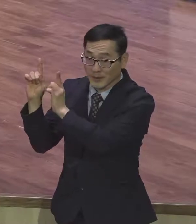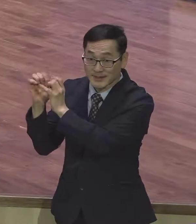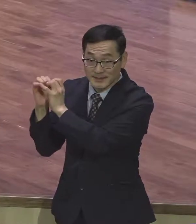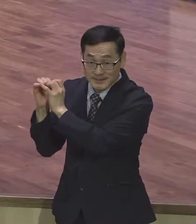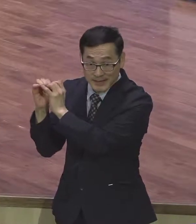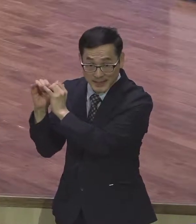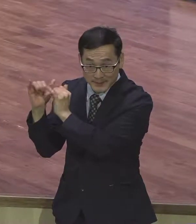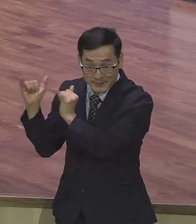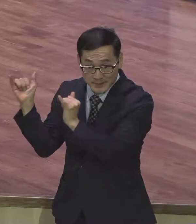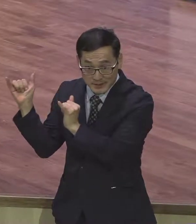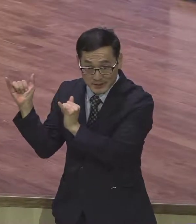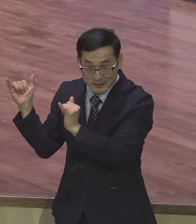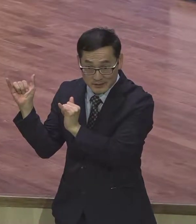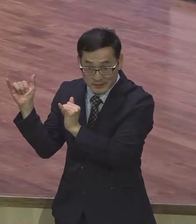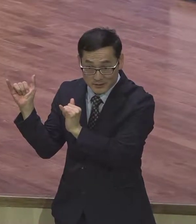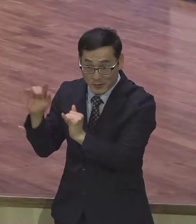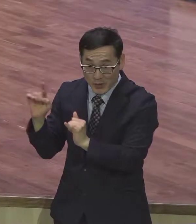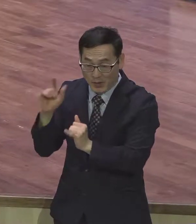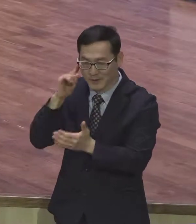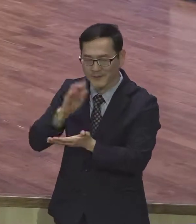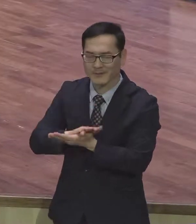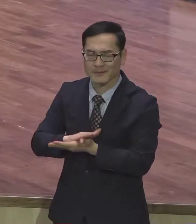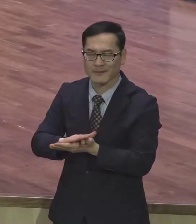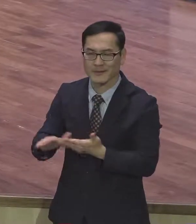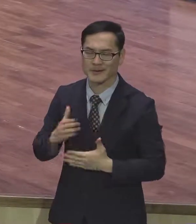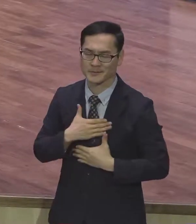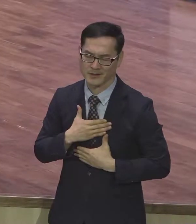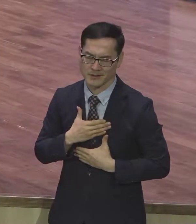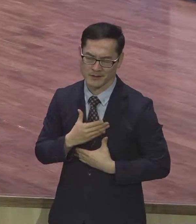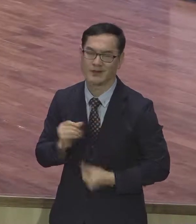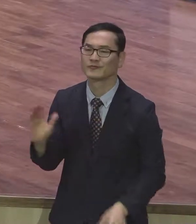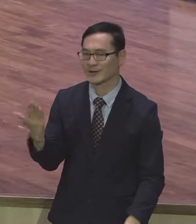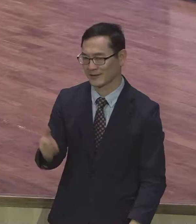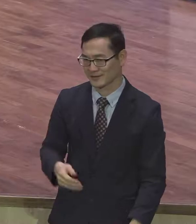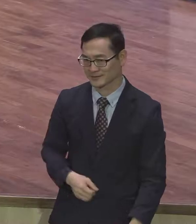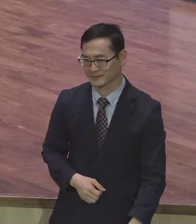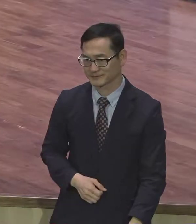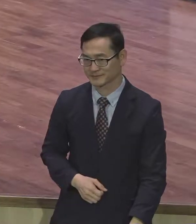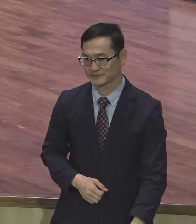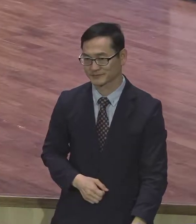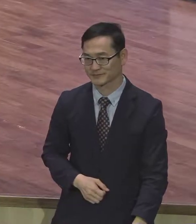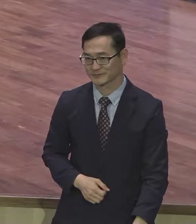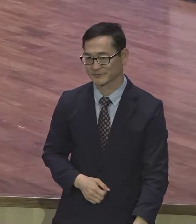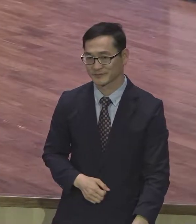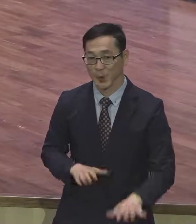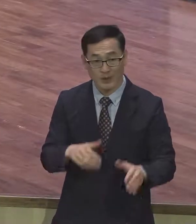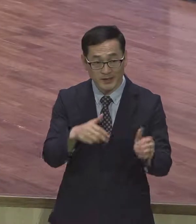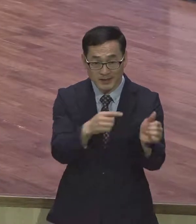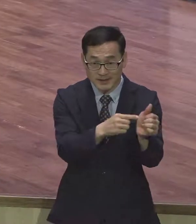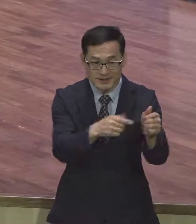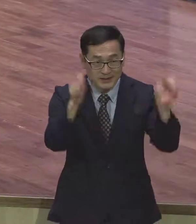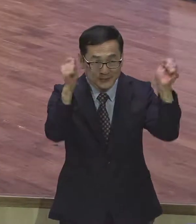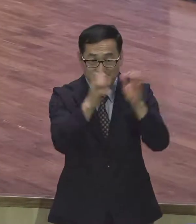것이 뭐냐 평강이에요. 오늘 김정숙씨가 무속생활 30년보다 오늘 처음 돌아왔어요. 2부에 참석을 했는데